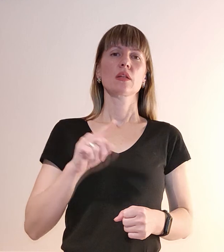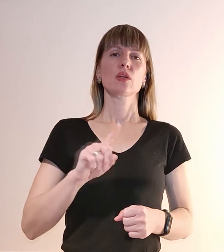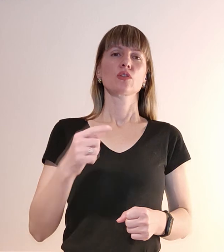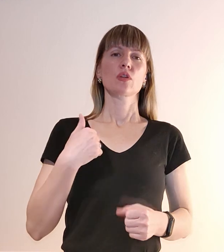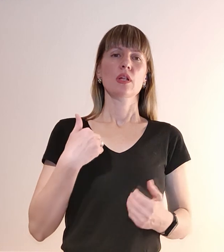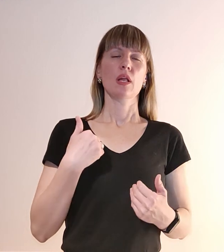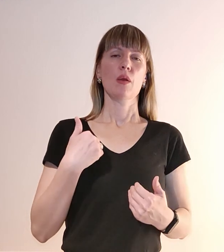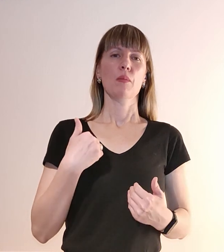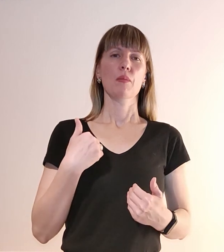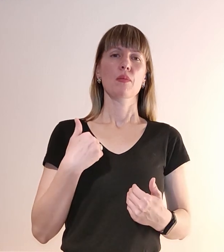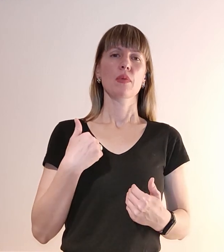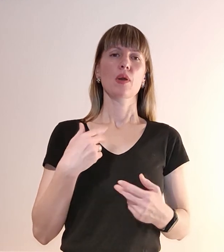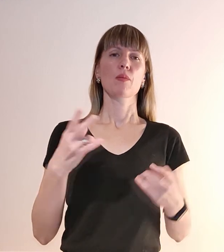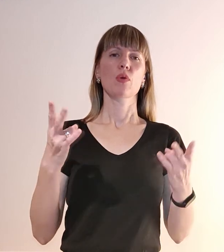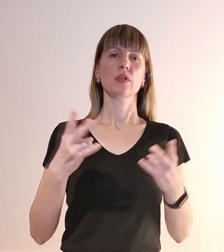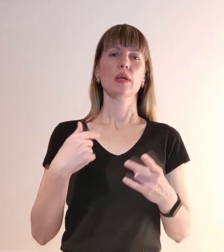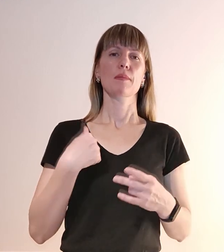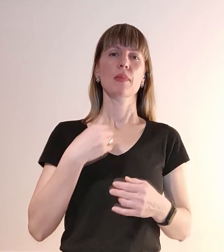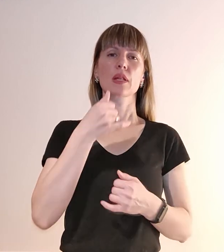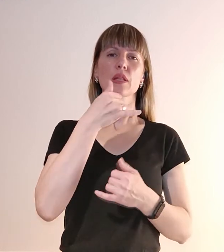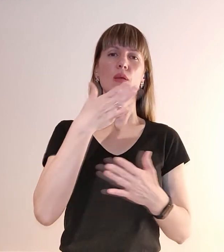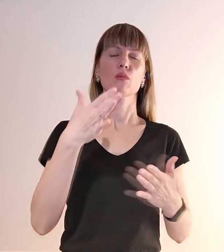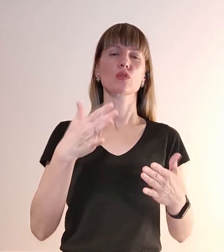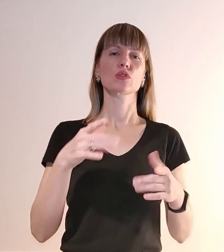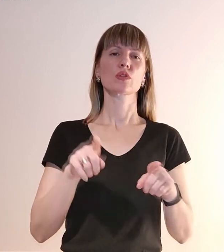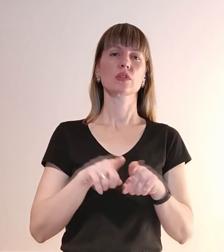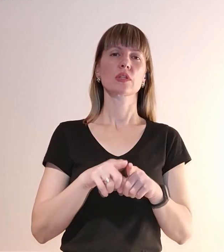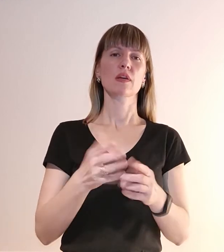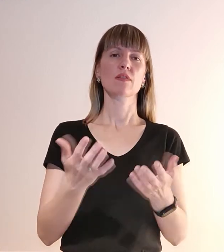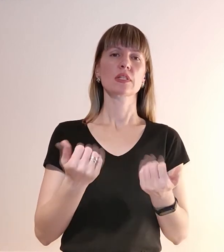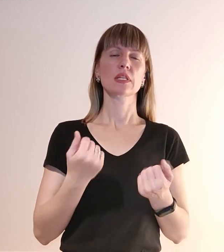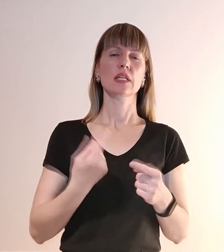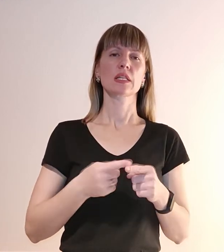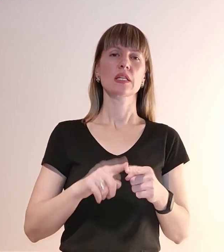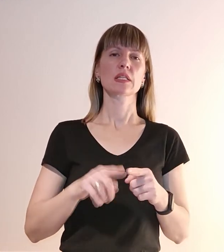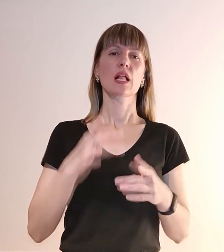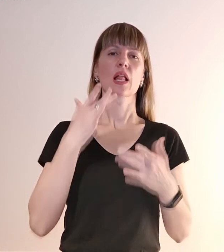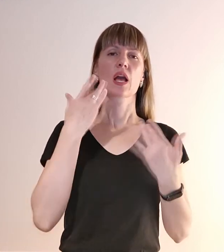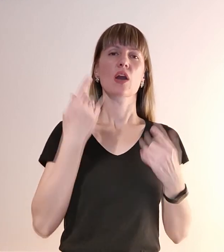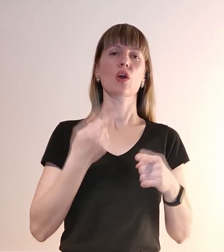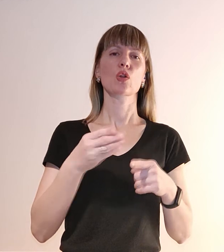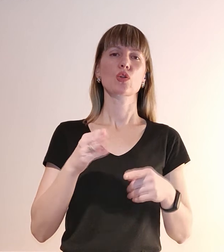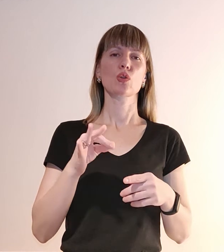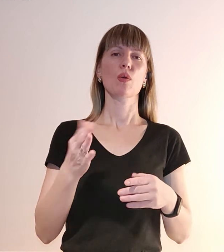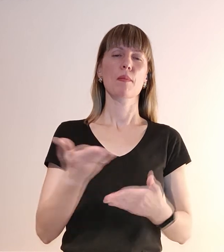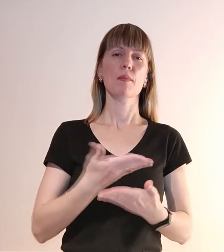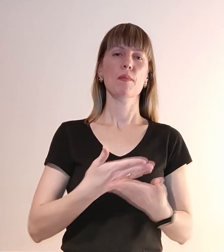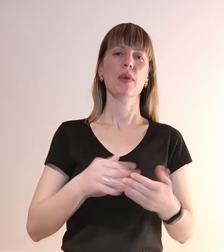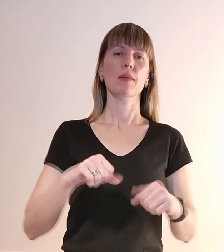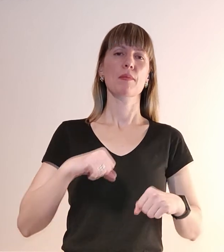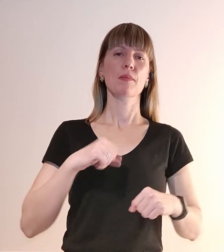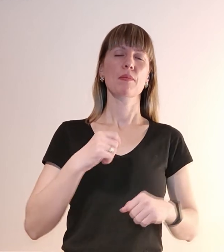потрібно, ми не можемо так дістати, це так легко, то ми питаємо вже наших